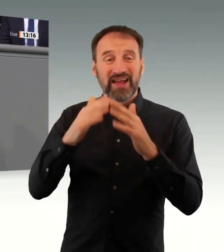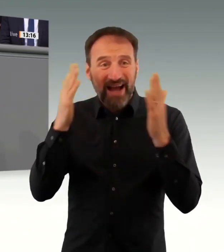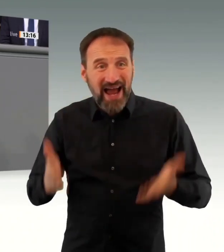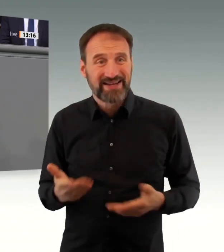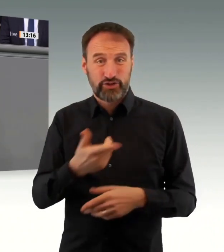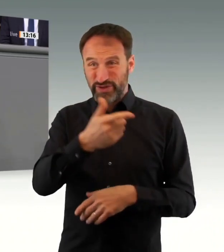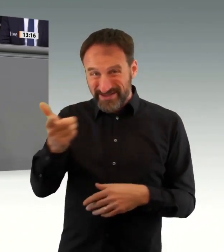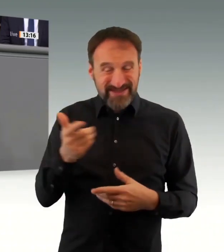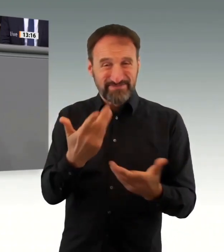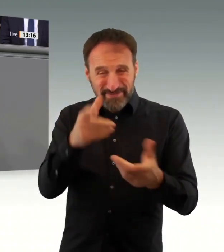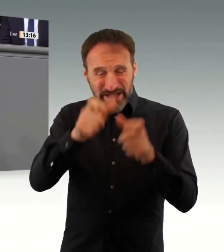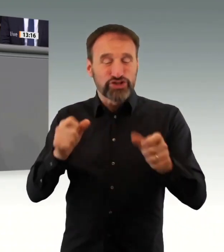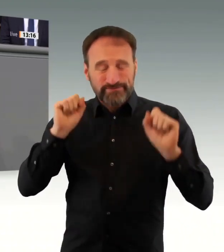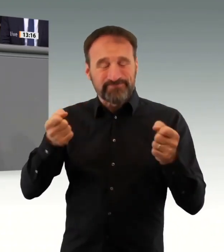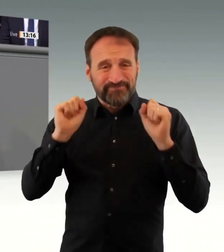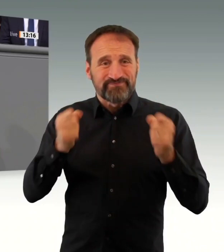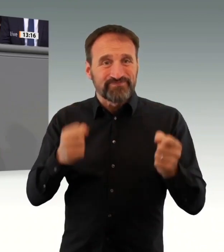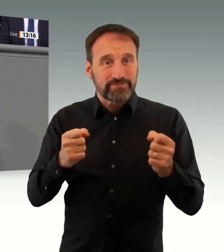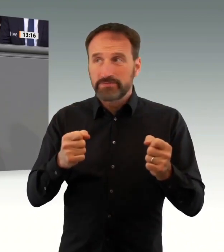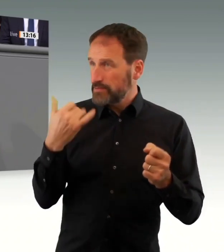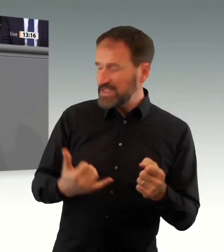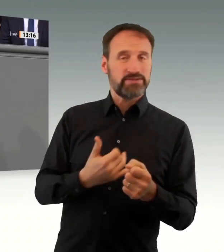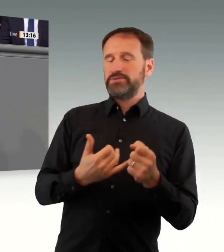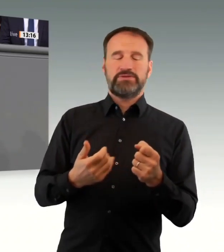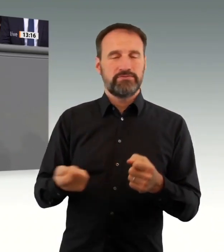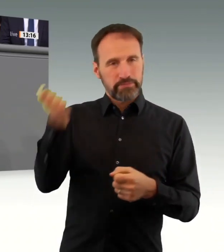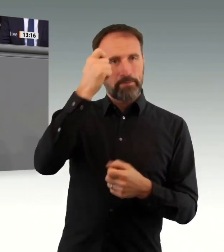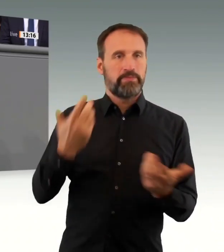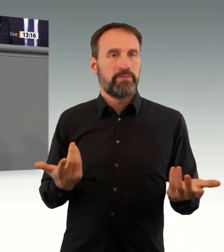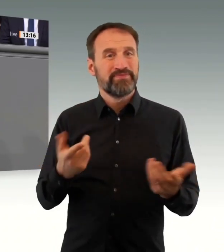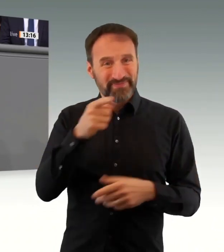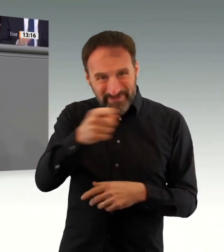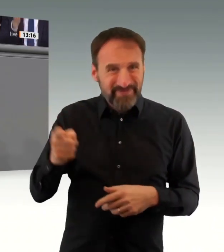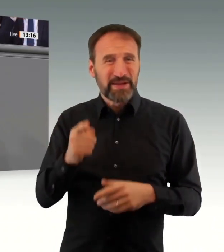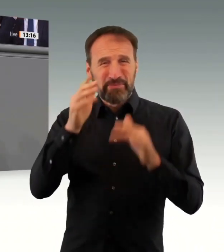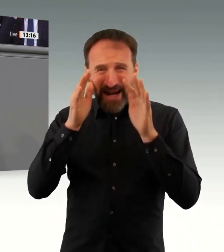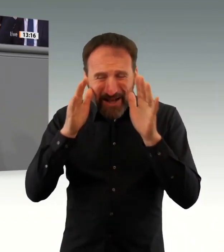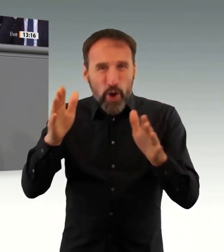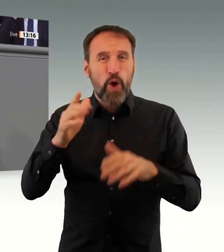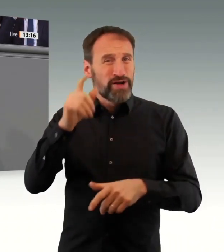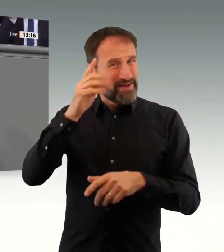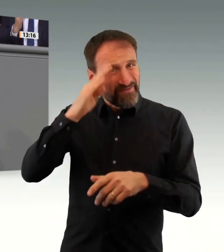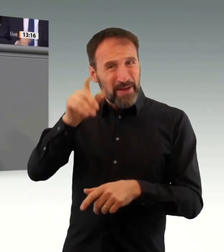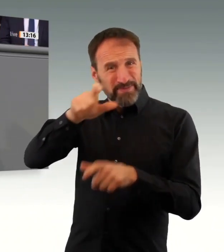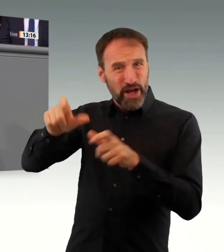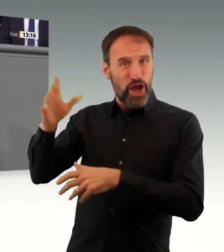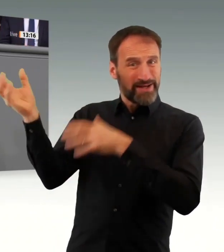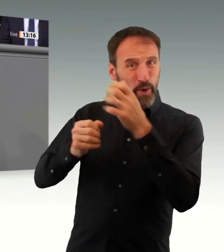bitte Sie, werte Kollegen, machen Sie nicht unzählige von Pflegekräften in Deutschland zu Objekten staatlichen Handelns, gönnen Sie sich einen